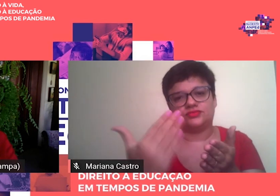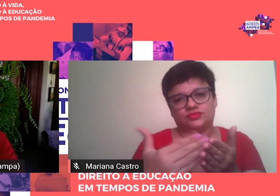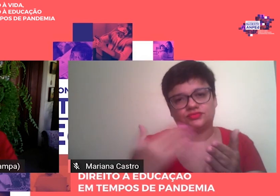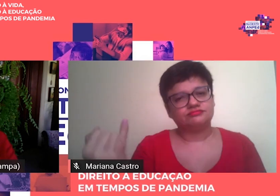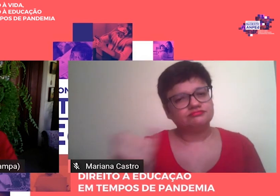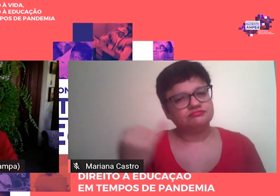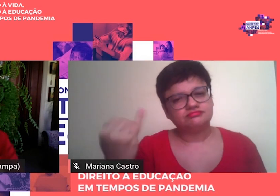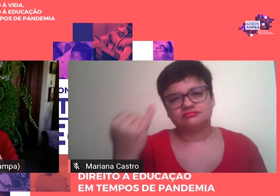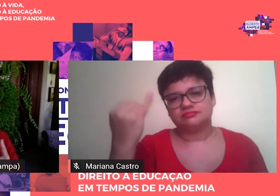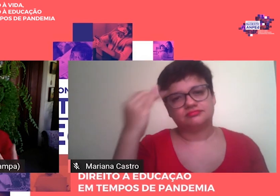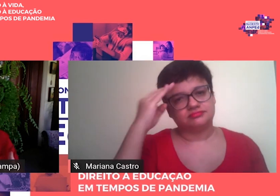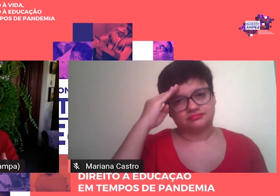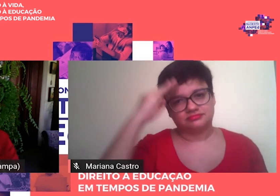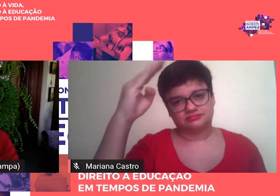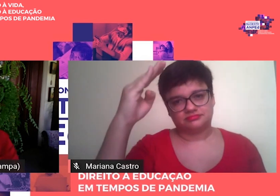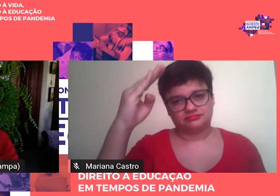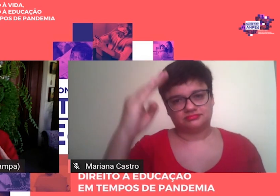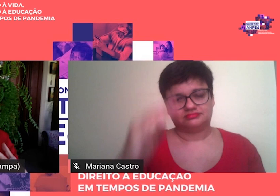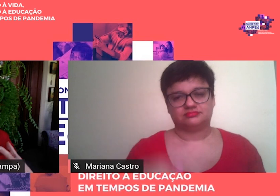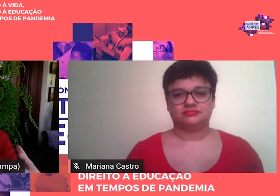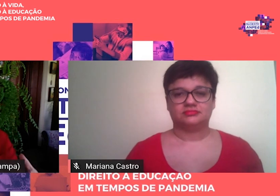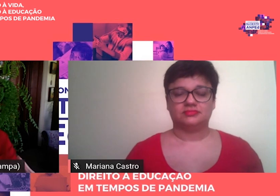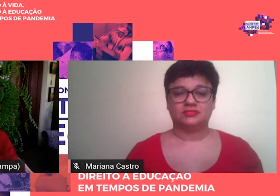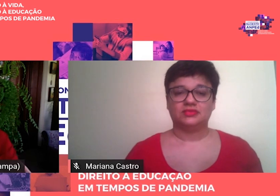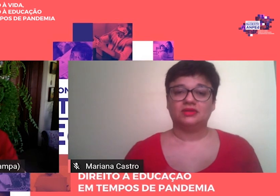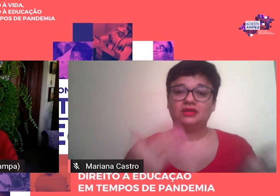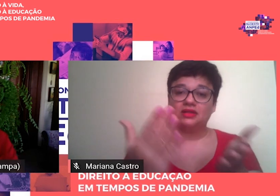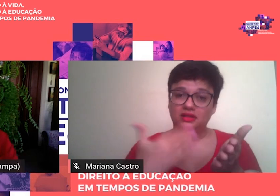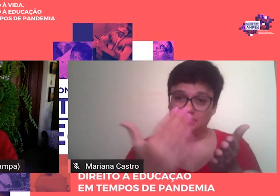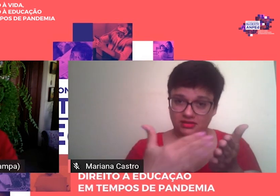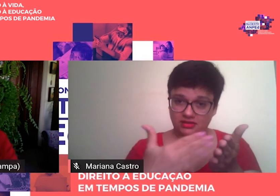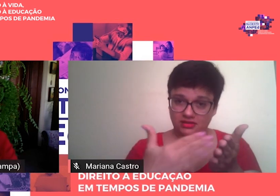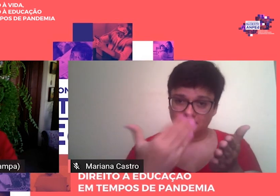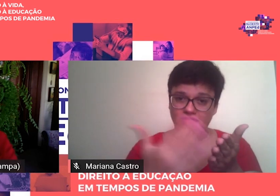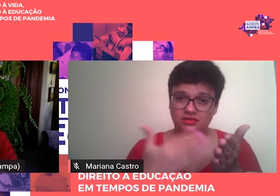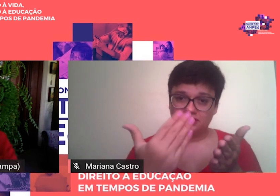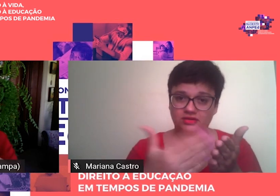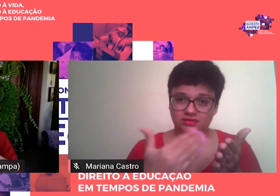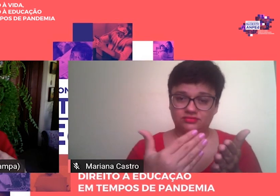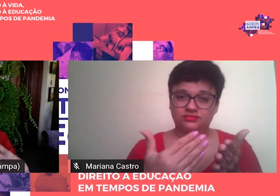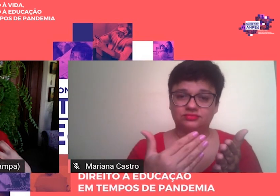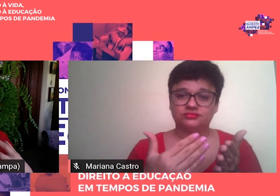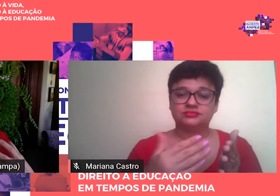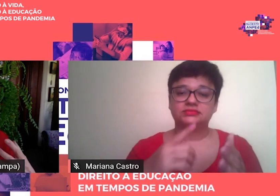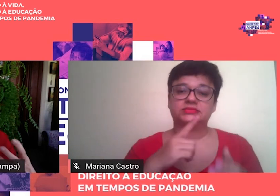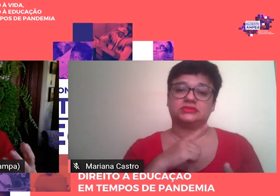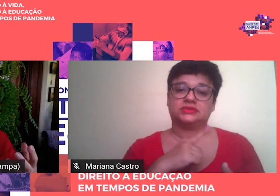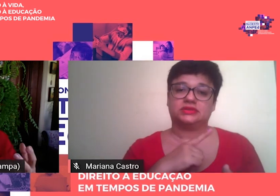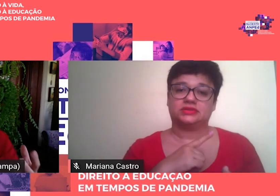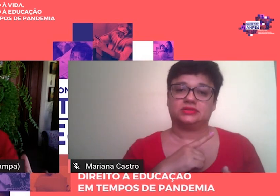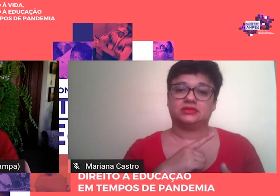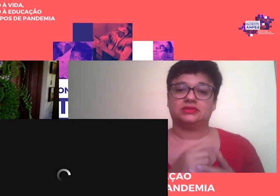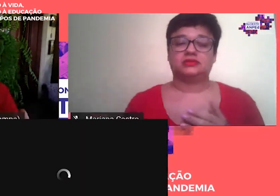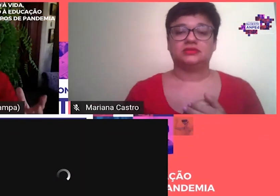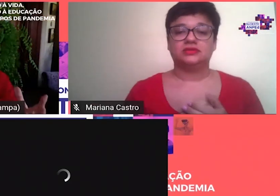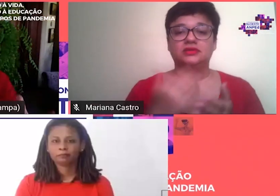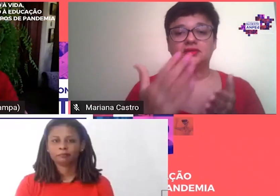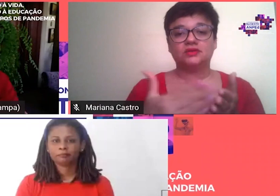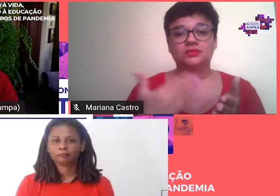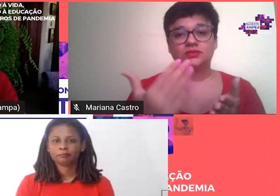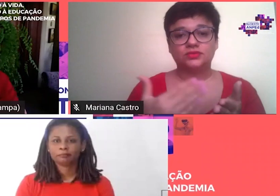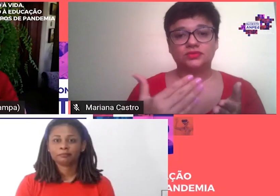E nos livros nós incluímos aí, né, o livro